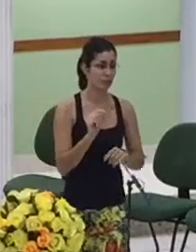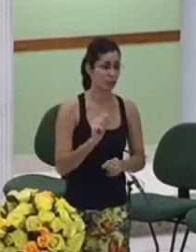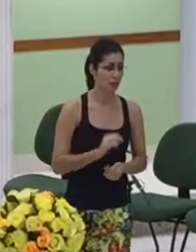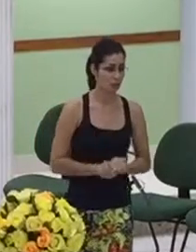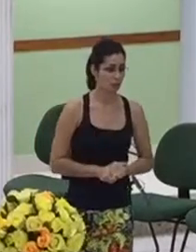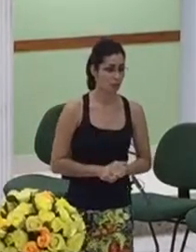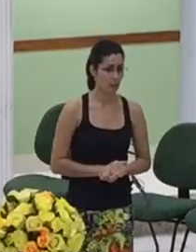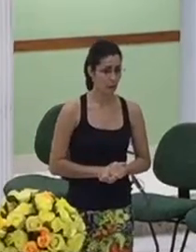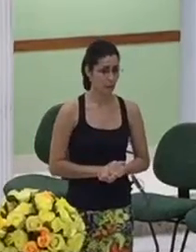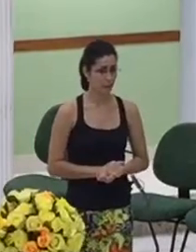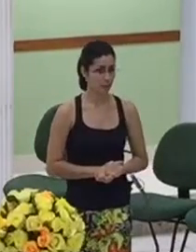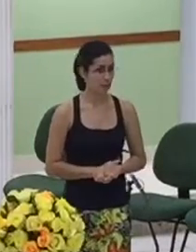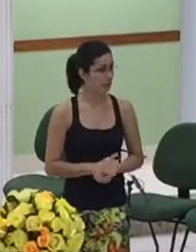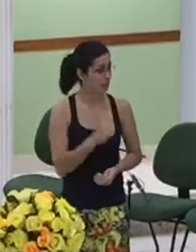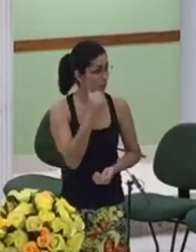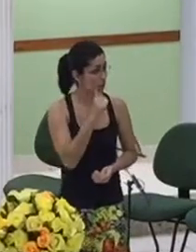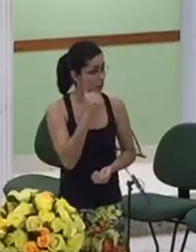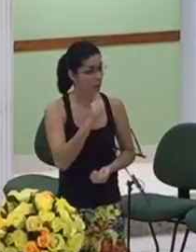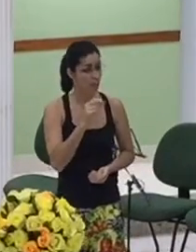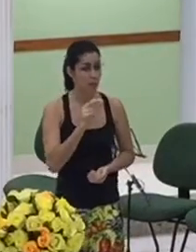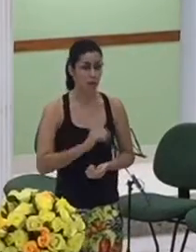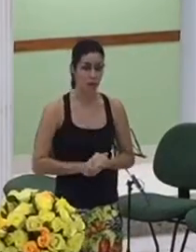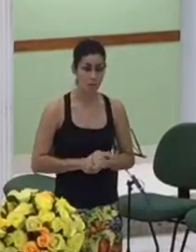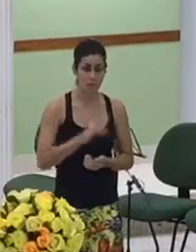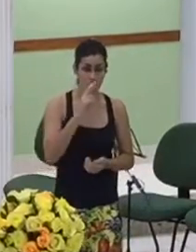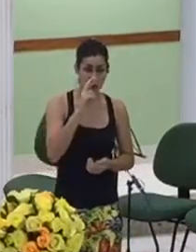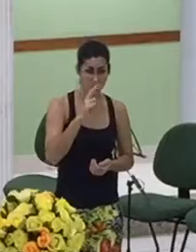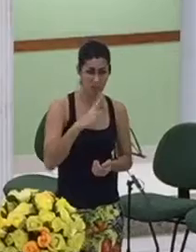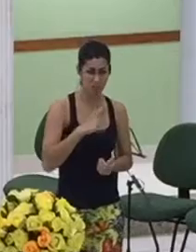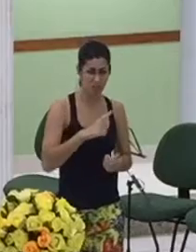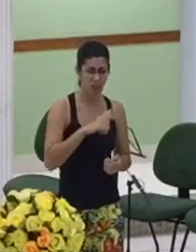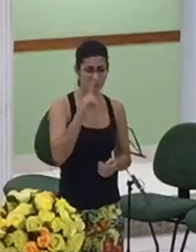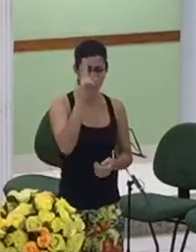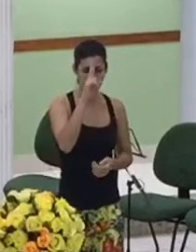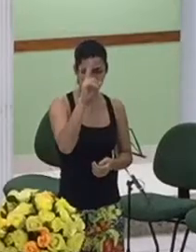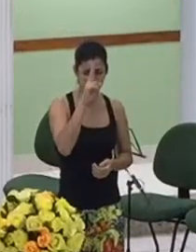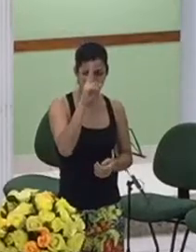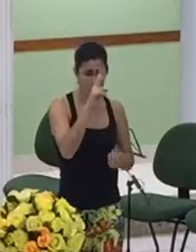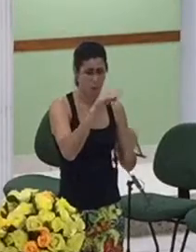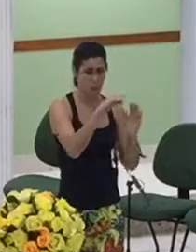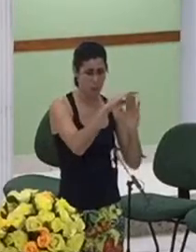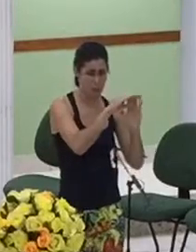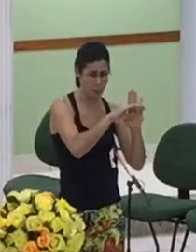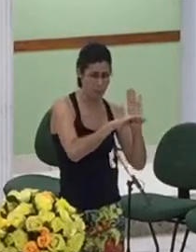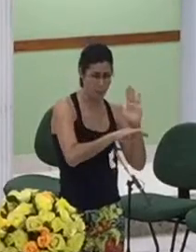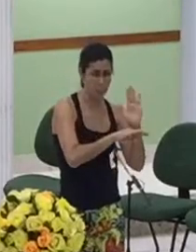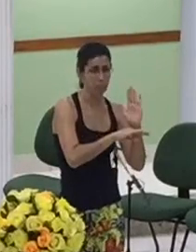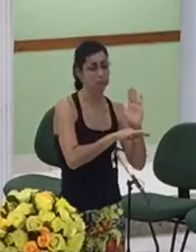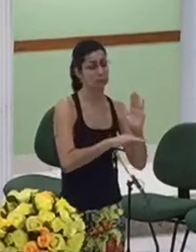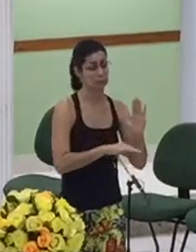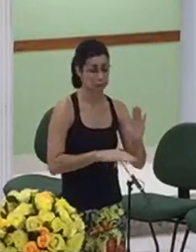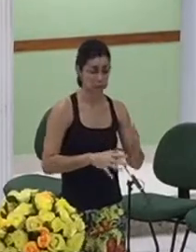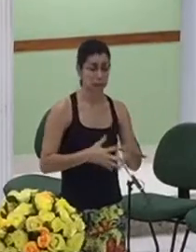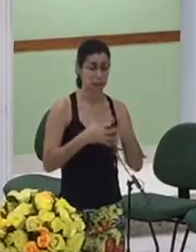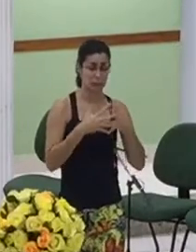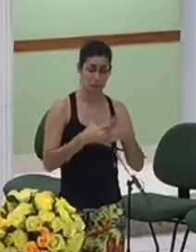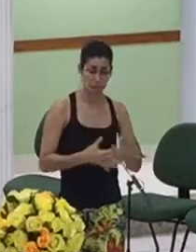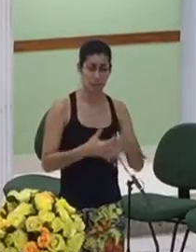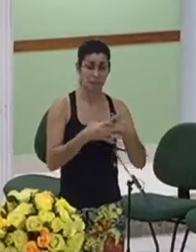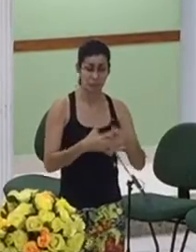que essa mulher apesar do histórico de sua vida ser um tanto quanto um pouco derrubado quando o povo de Deus entrou em